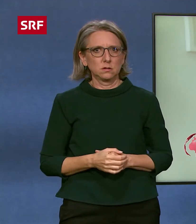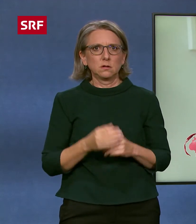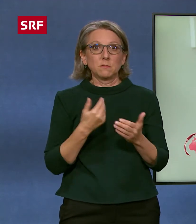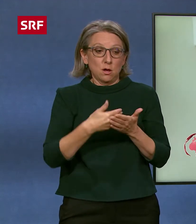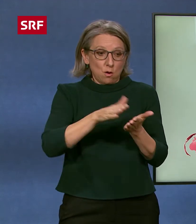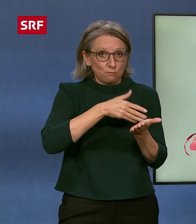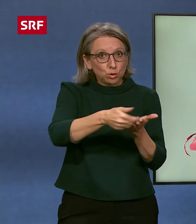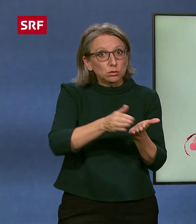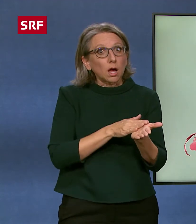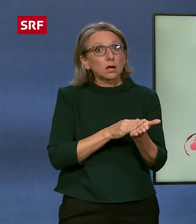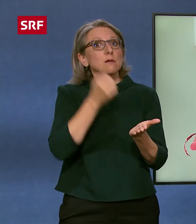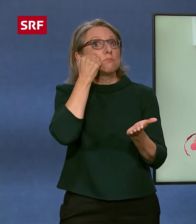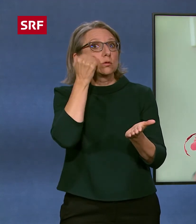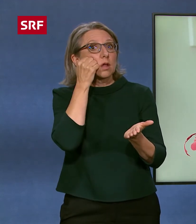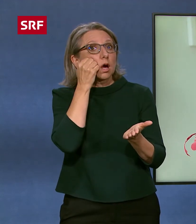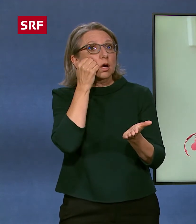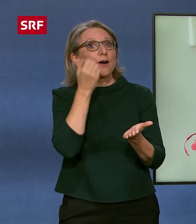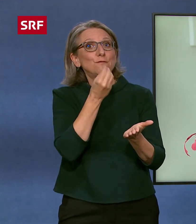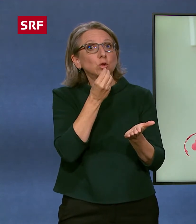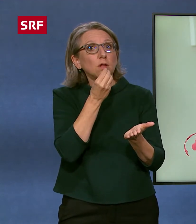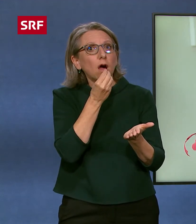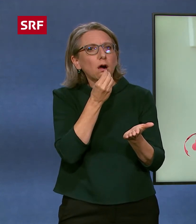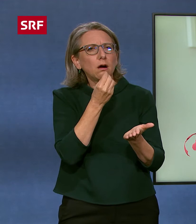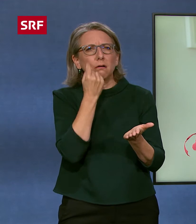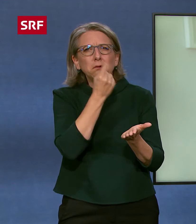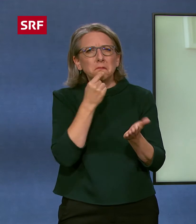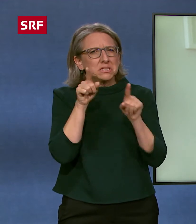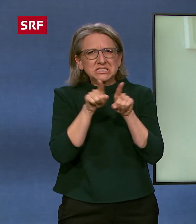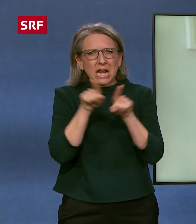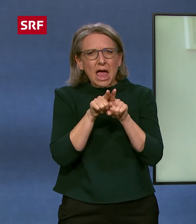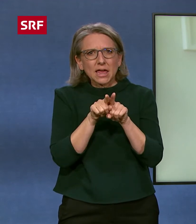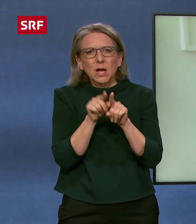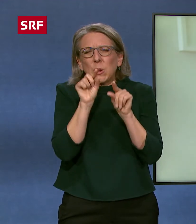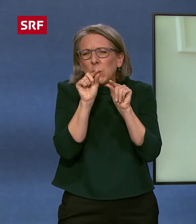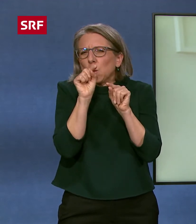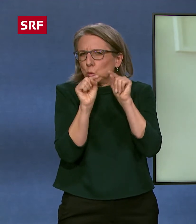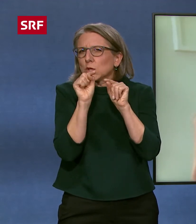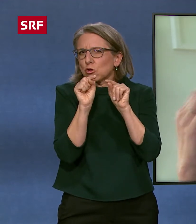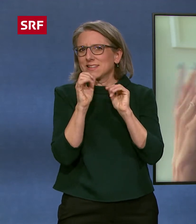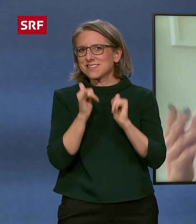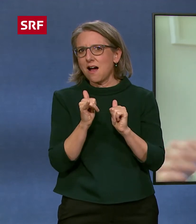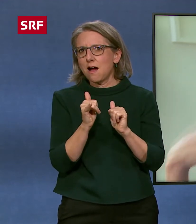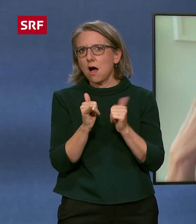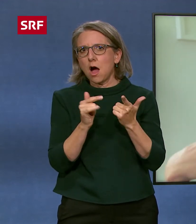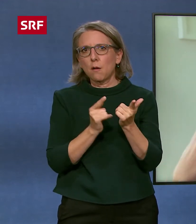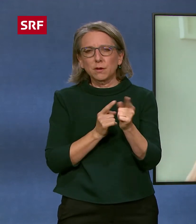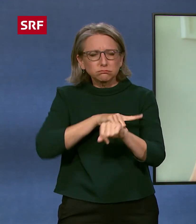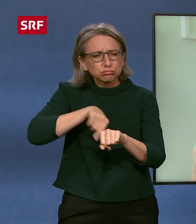oder Futter. Das ist alles gleich auf den Lippen, aber man kann schon gleich unterscheiden. Aber wenn man eben so viel abwesen muss, dann